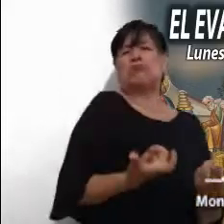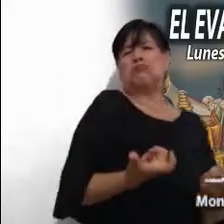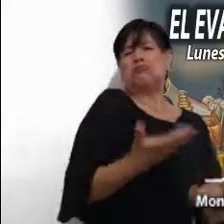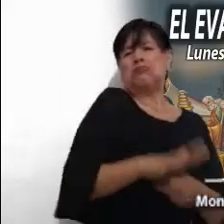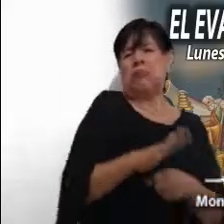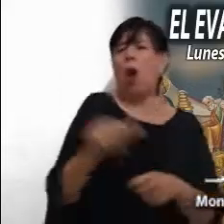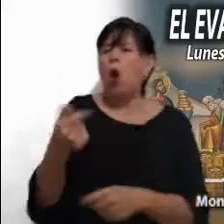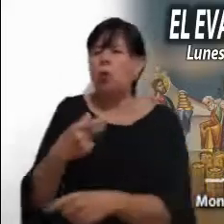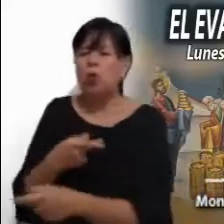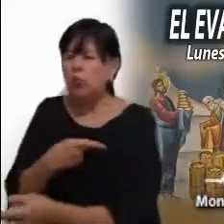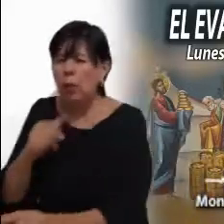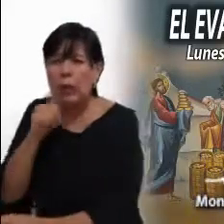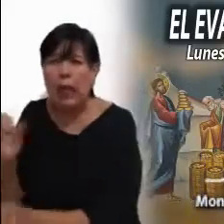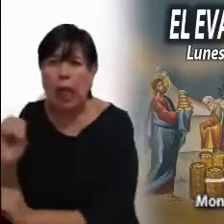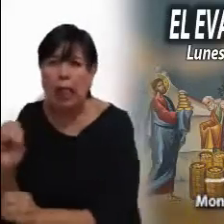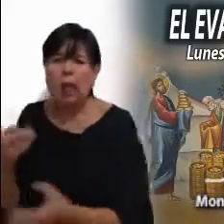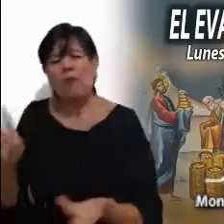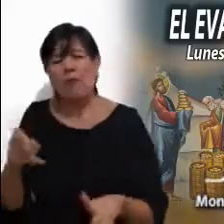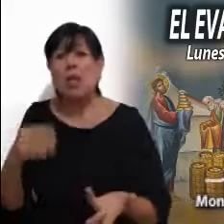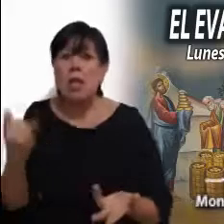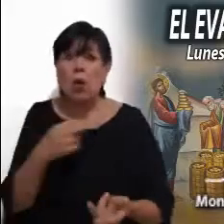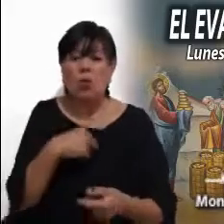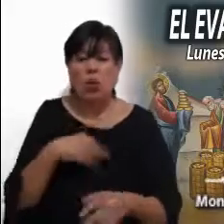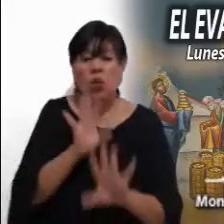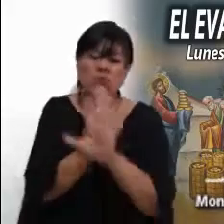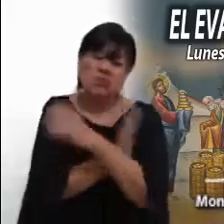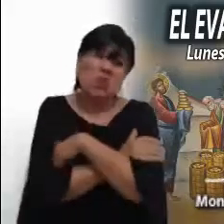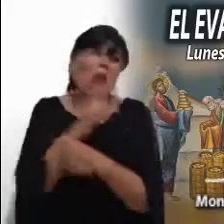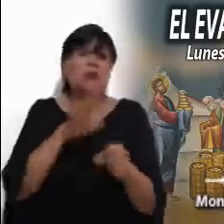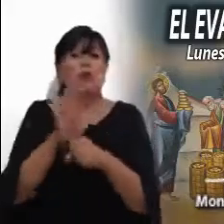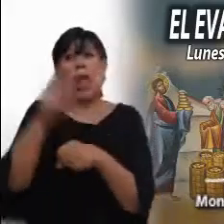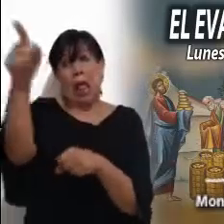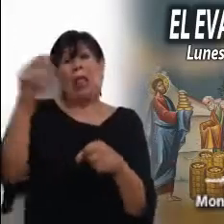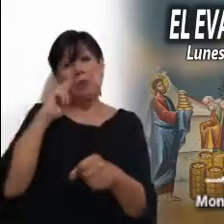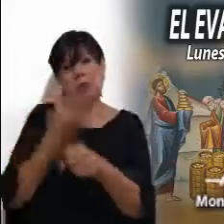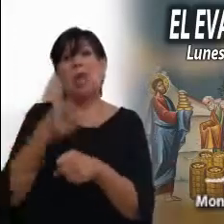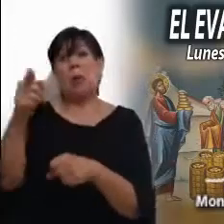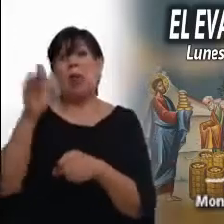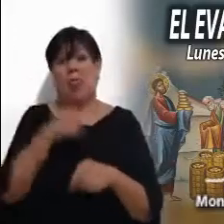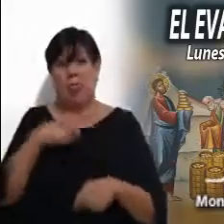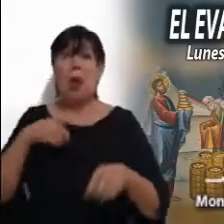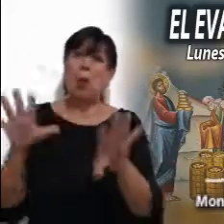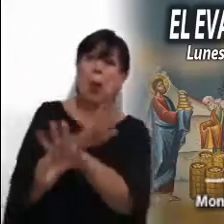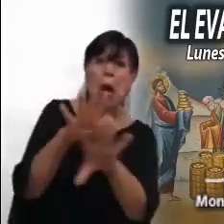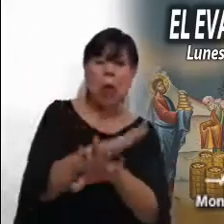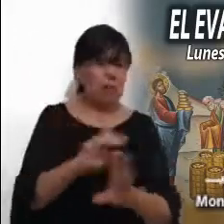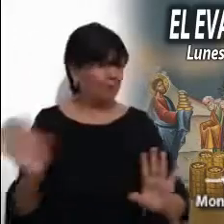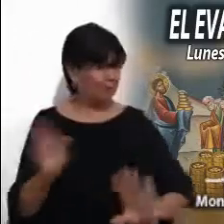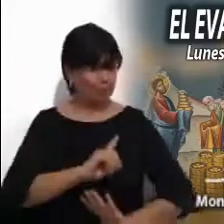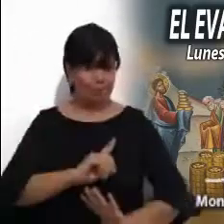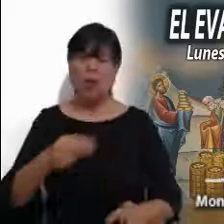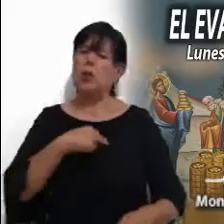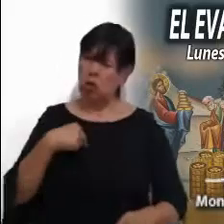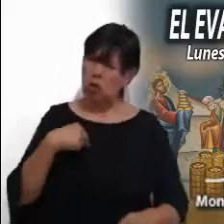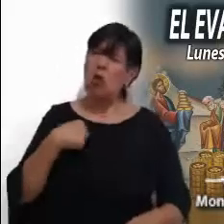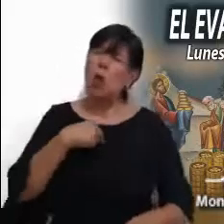Pero tampoco nos podemos quedar cruzados de brazos diciendo que a otros les tocará cambiar esas estructuras. Tenemos que poner lo poco